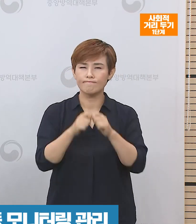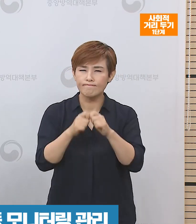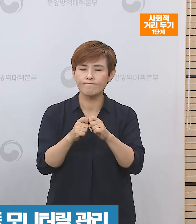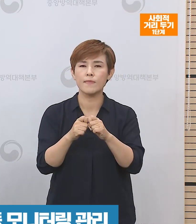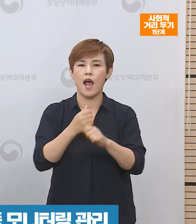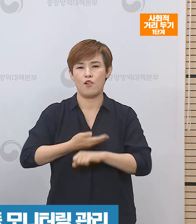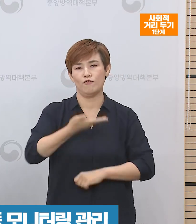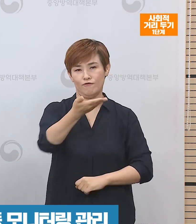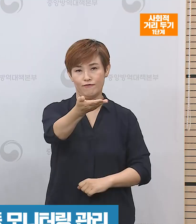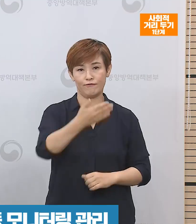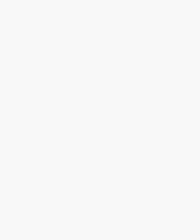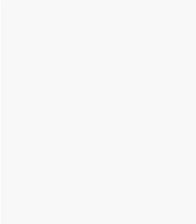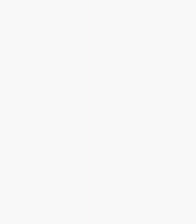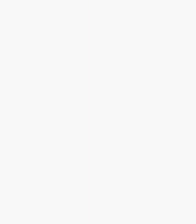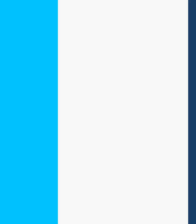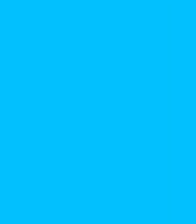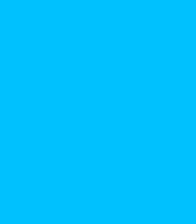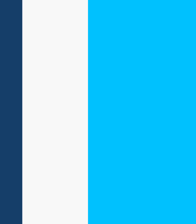알려드리도록 하겠습니다.